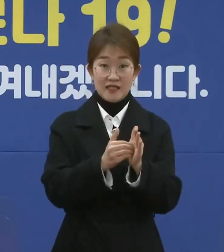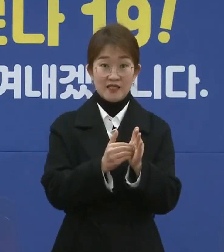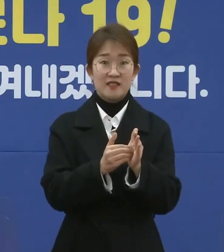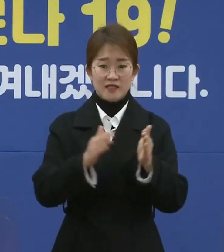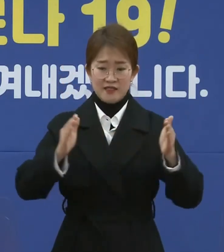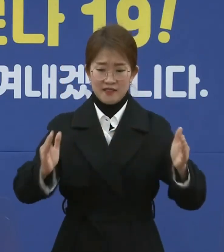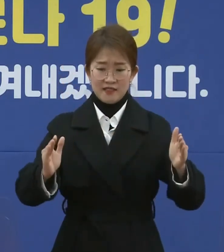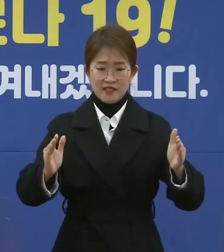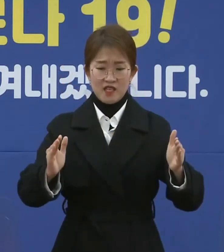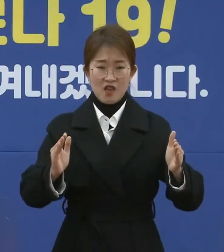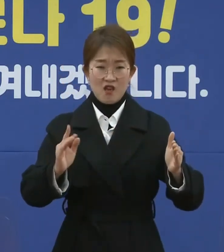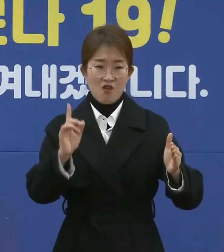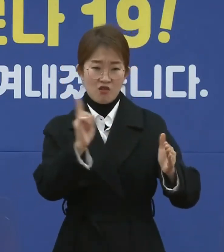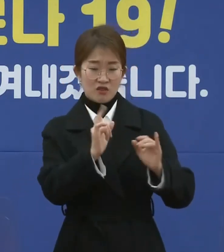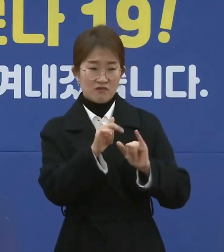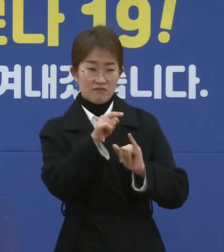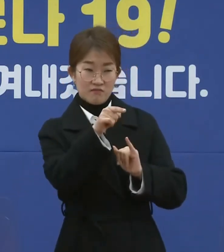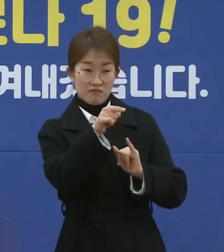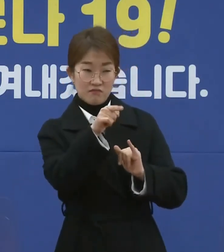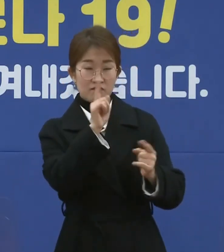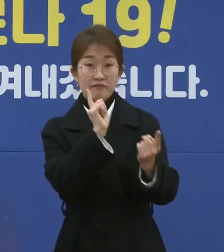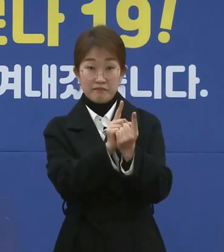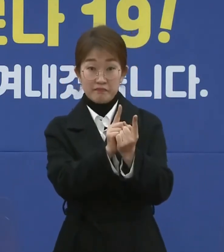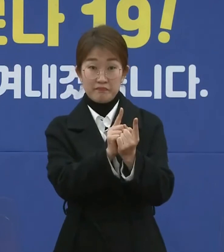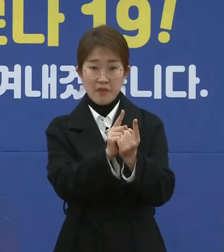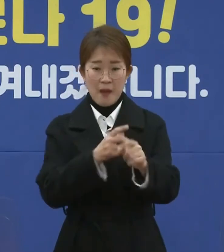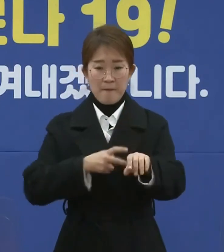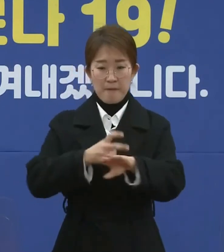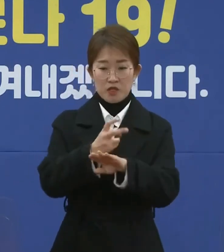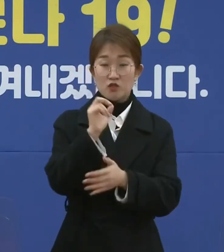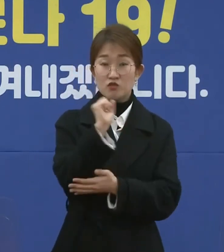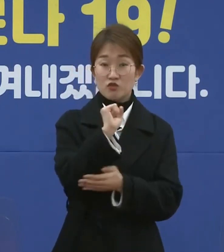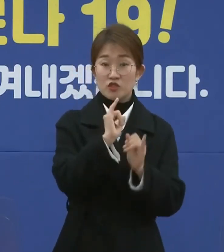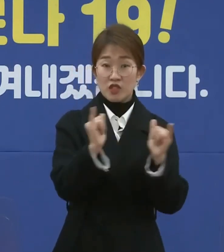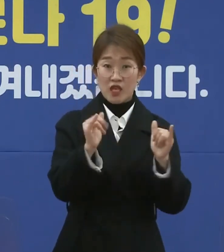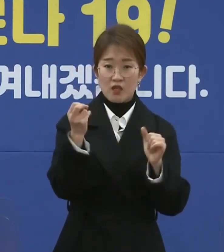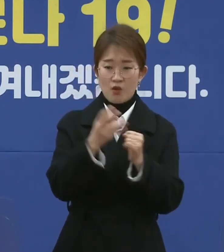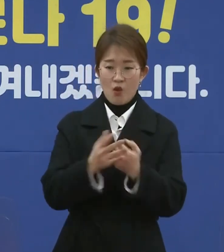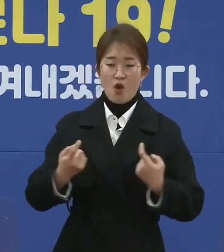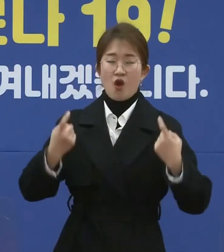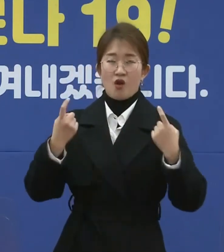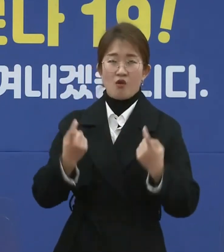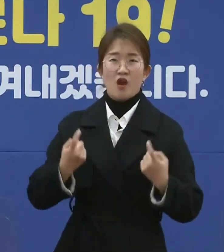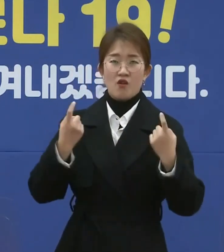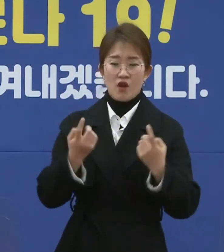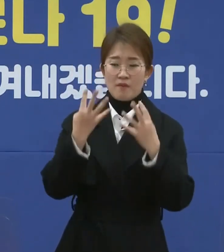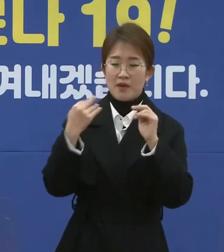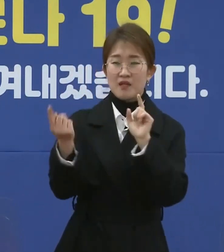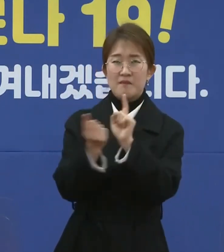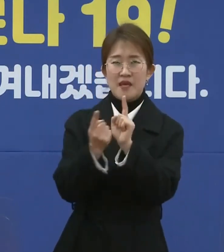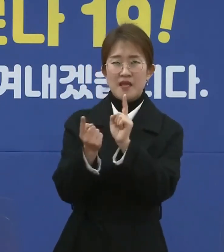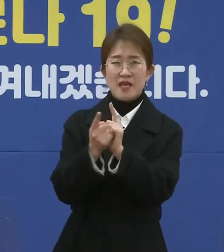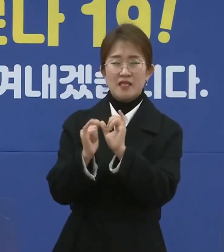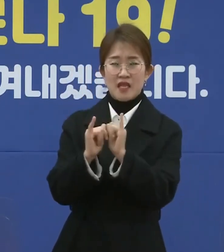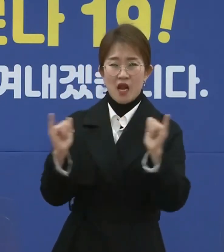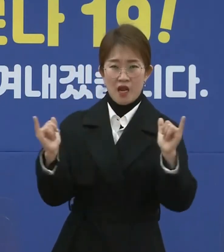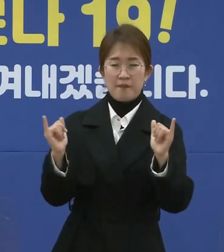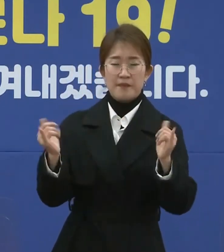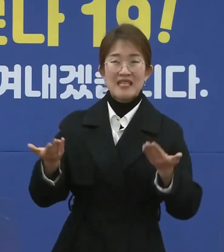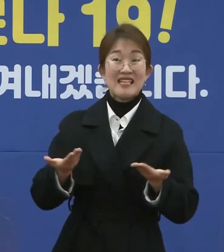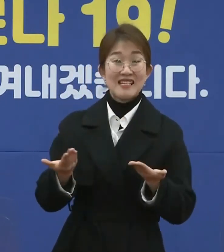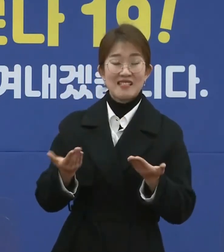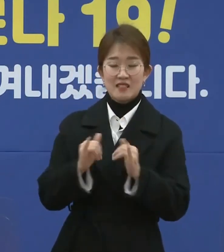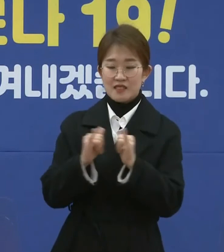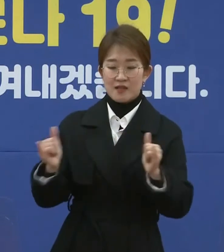불특정 다수를 접촉하는 대중교통 운수종사자 그리고 관광객 다수 접촉 직업군을 대상으로 해서